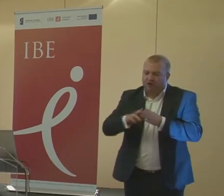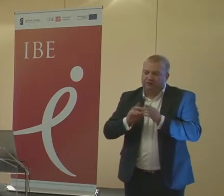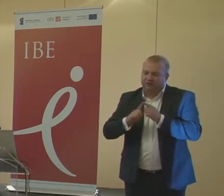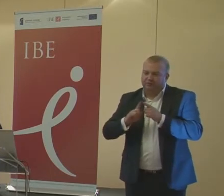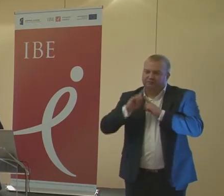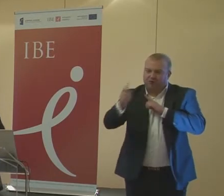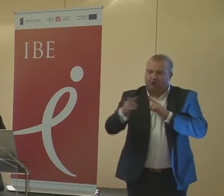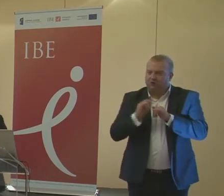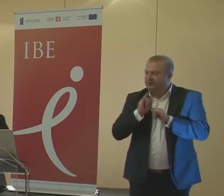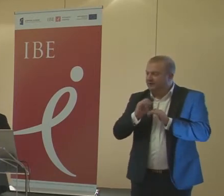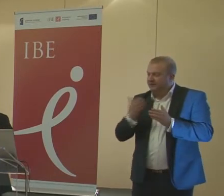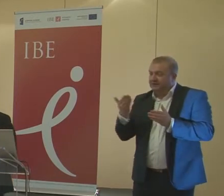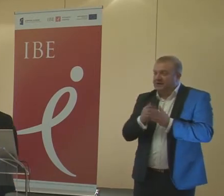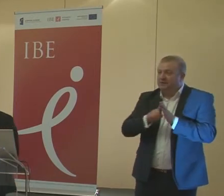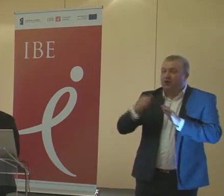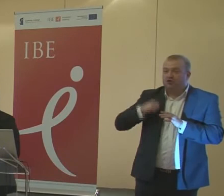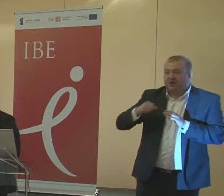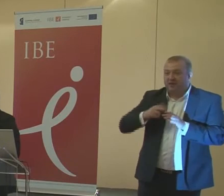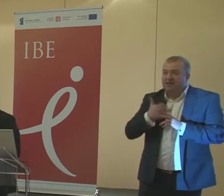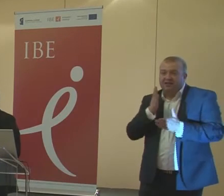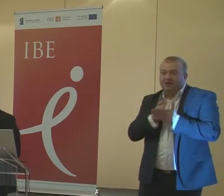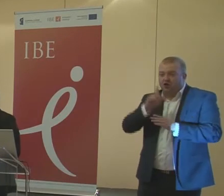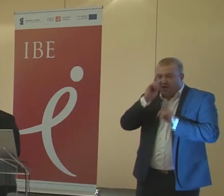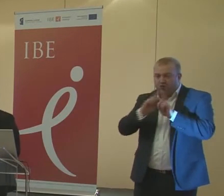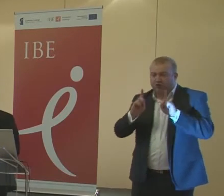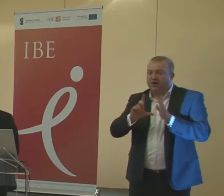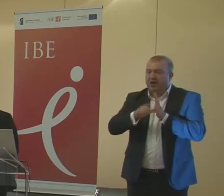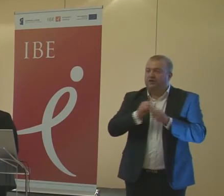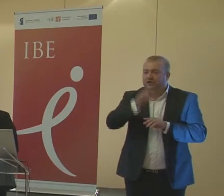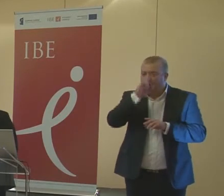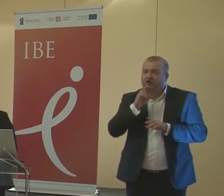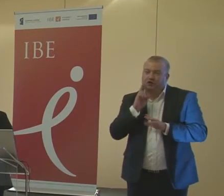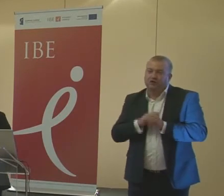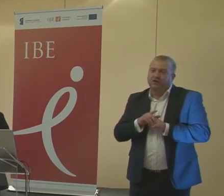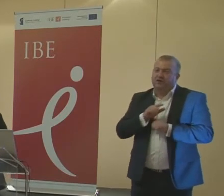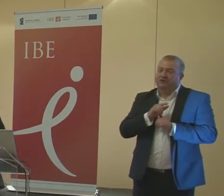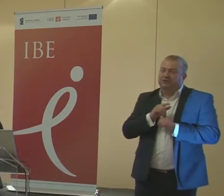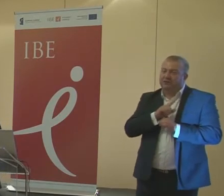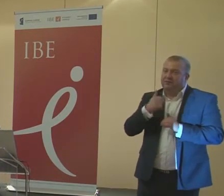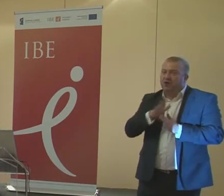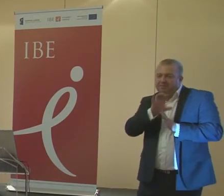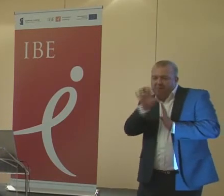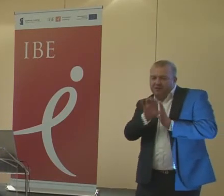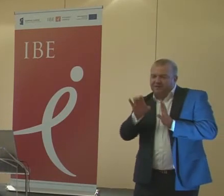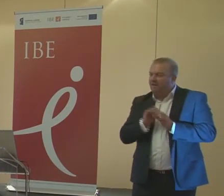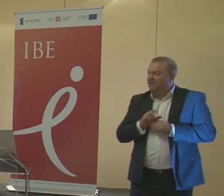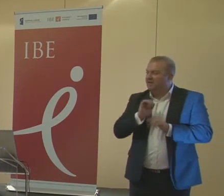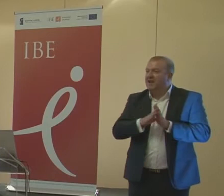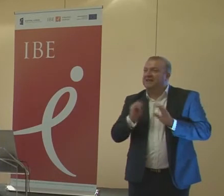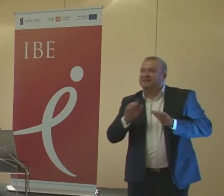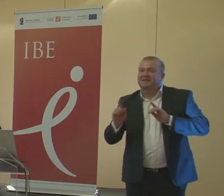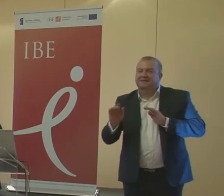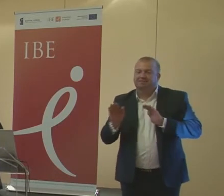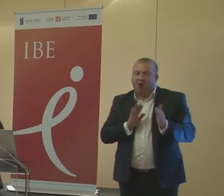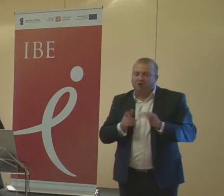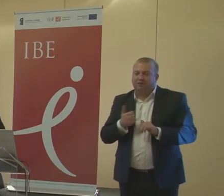zapraszamy do siebie, nie tylko nauczycieli, ale i również rodziców, do tego by mogli poobserwować, w jaki sposób